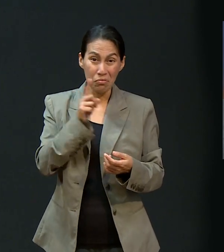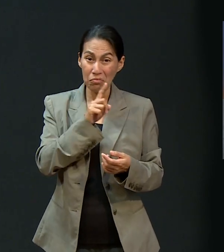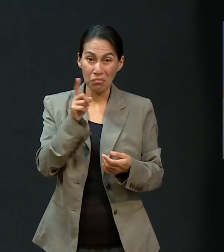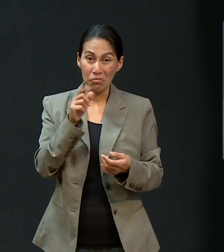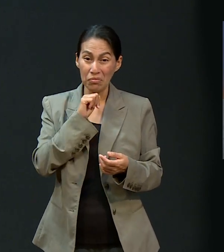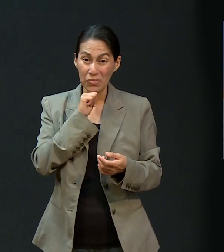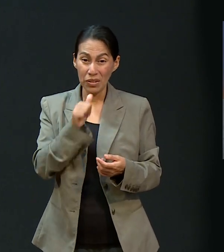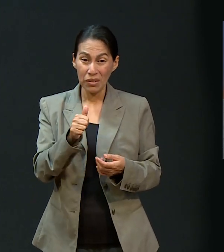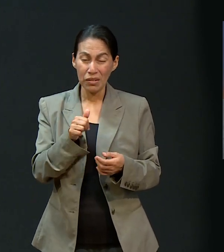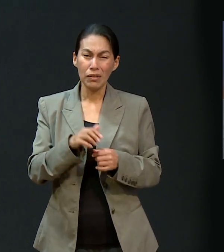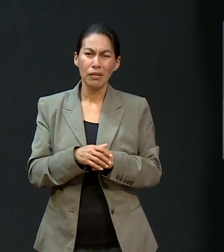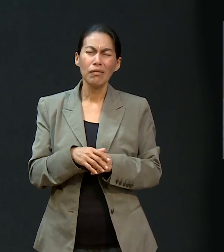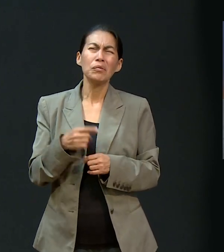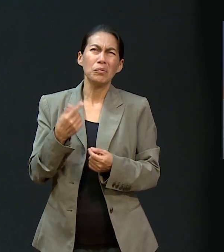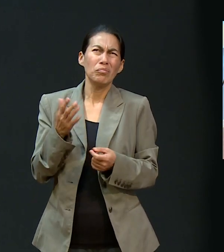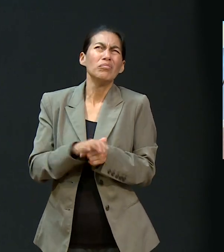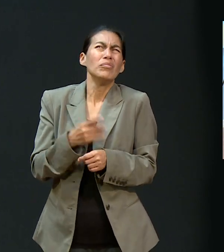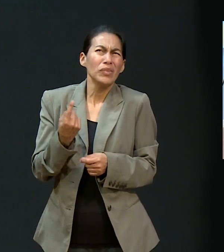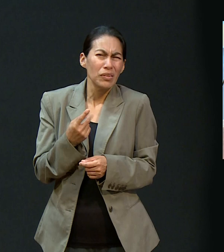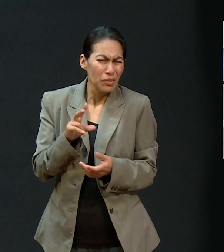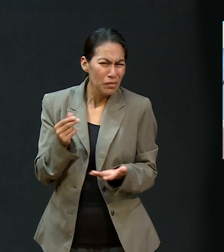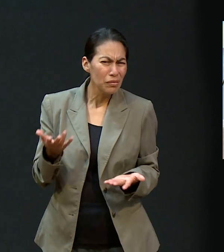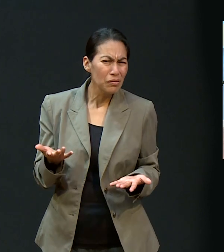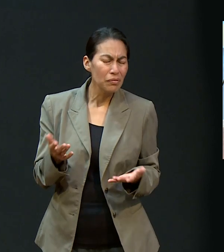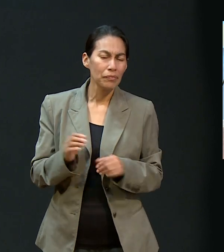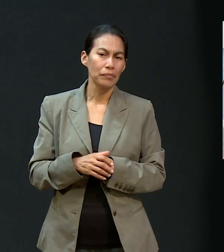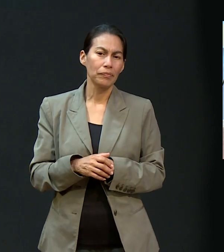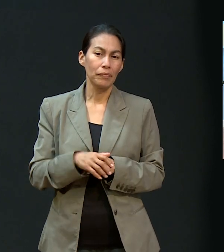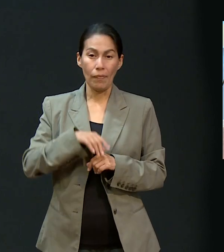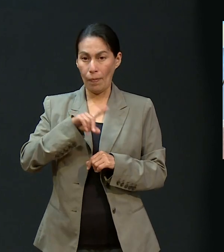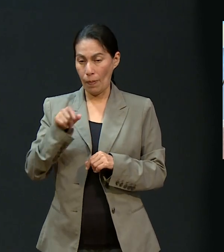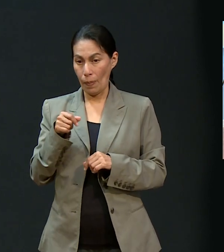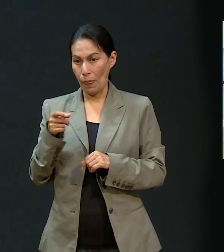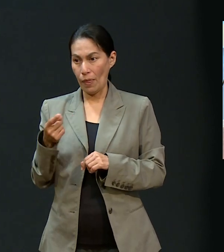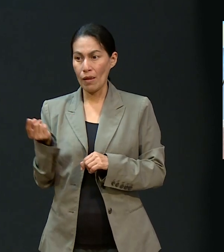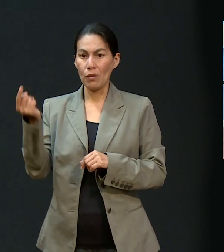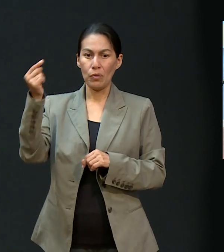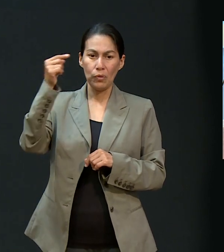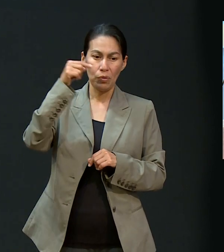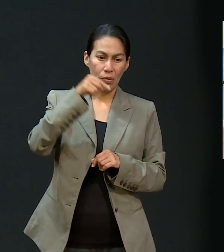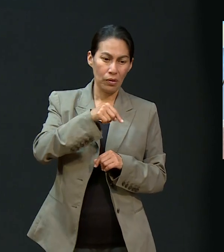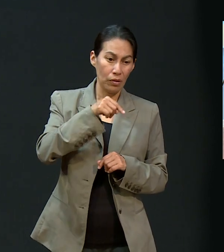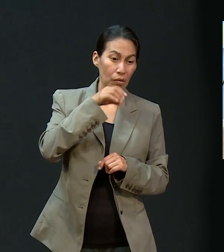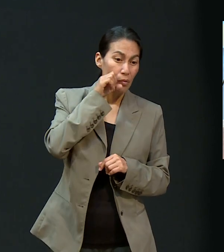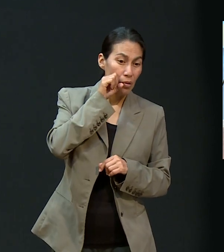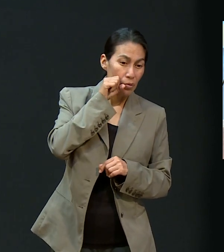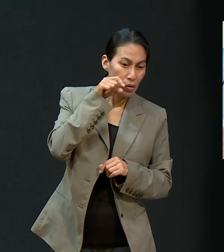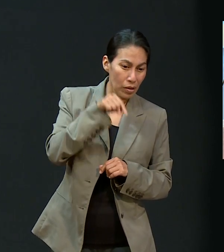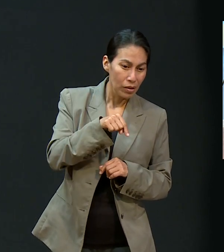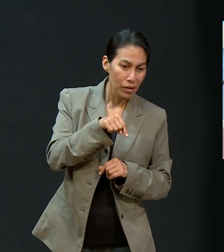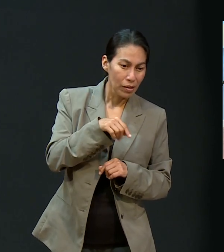wow, ¿yo por qué no oro así? Y después que me vine acá a Montemorelos a estudiar,